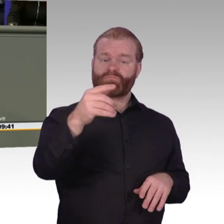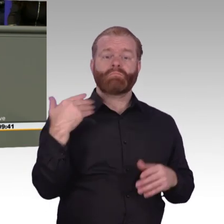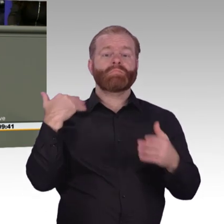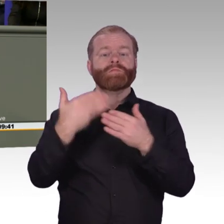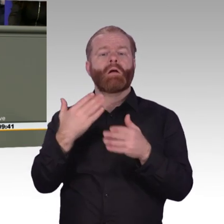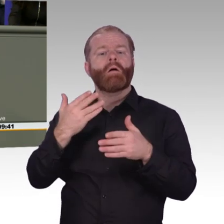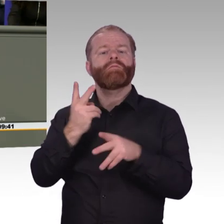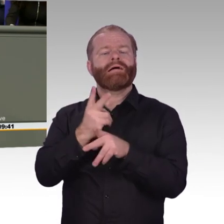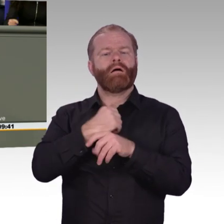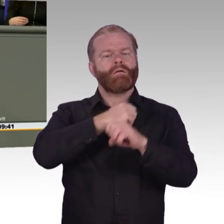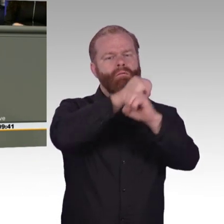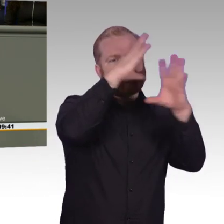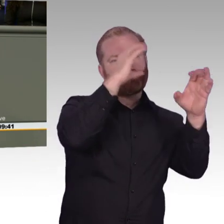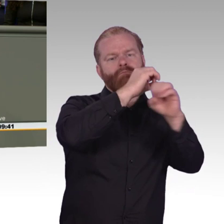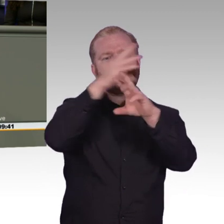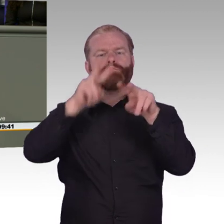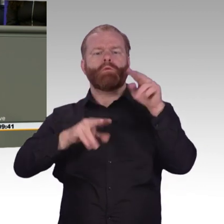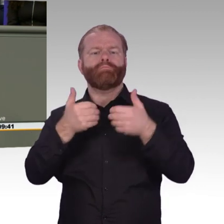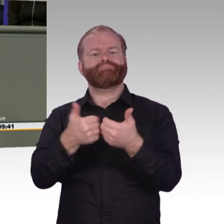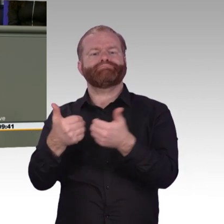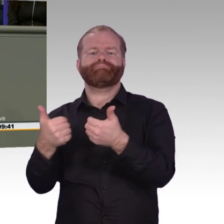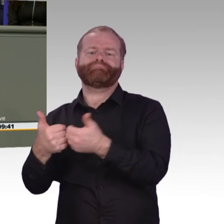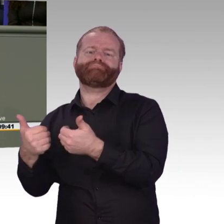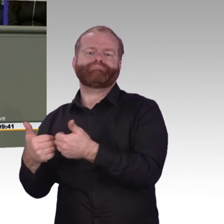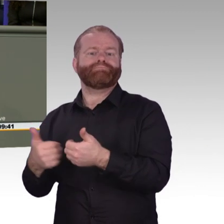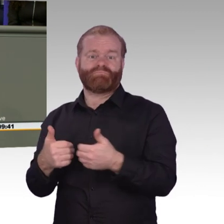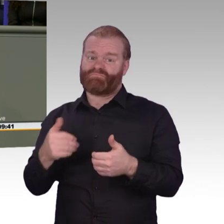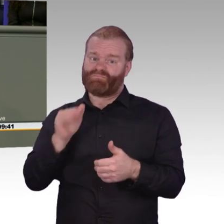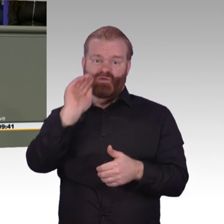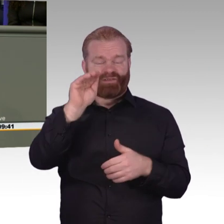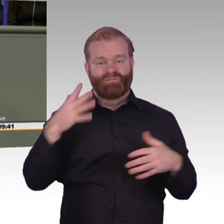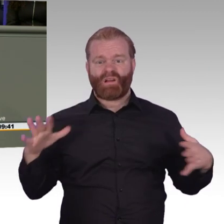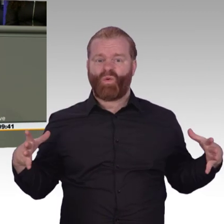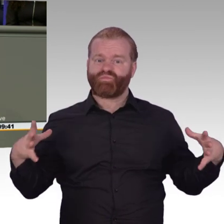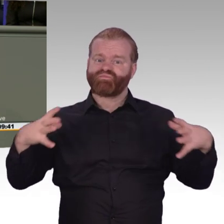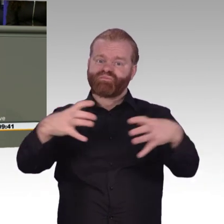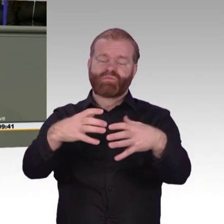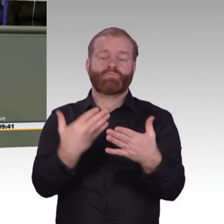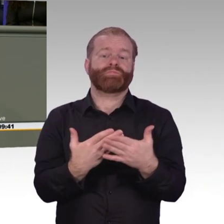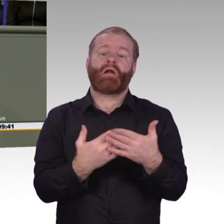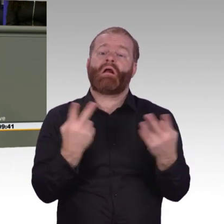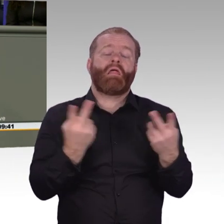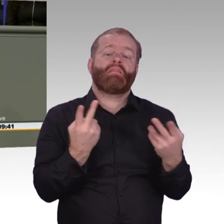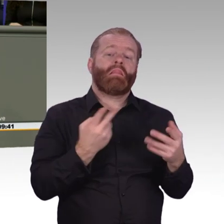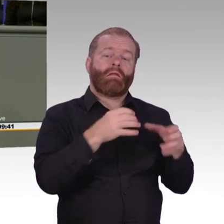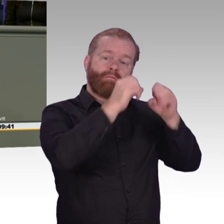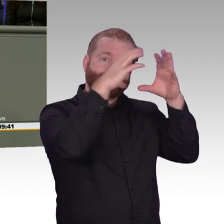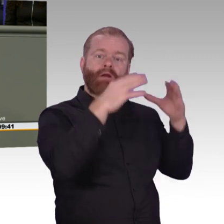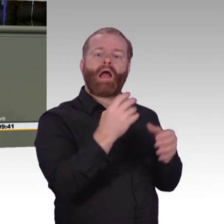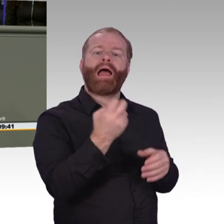sich alternden, einer alternden, immobiler werdenden Gesellschaft, das alles muss zusammengedacht werden. Und deshalb